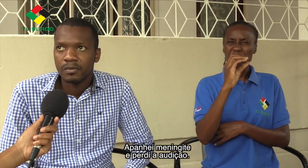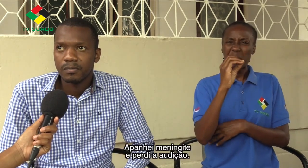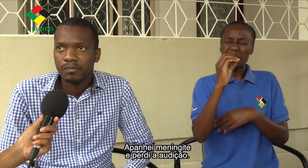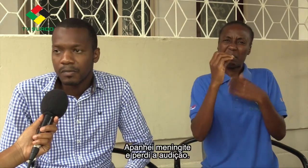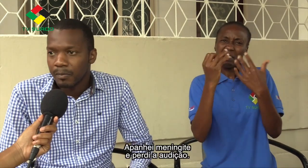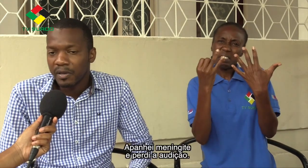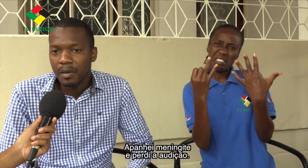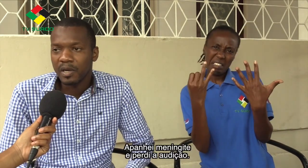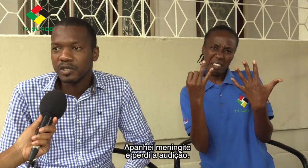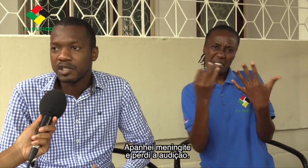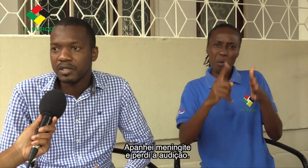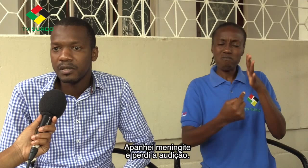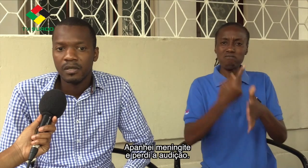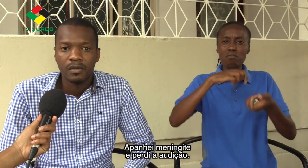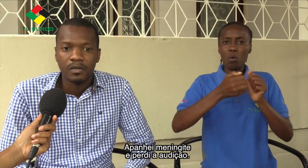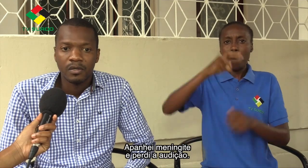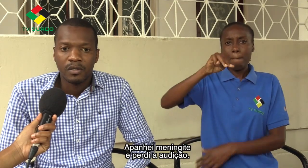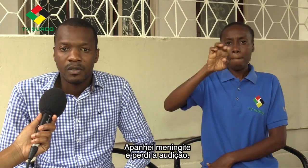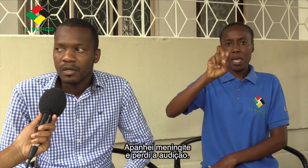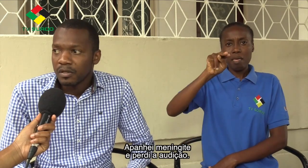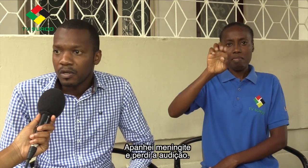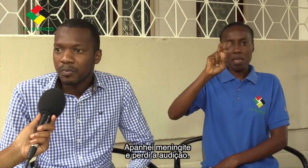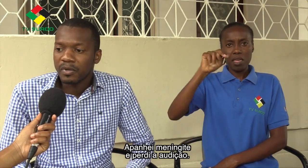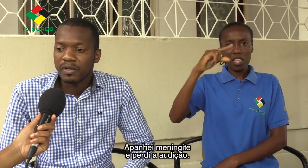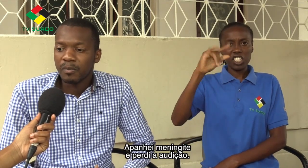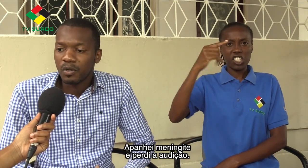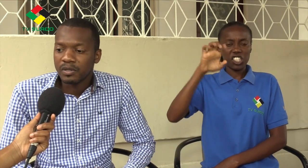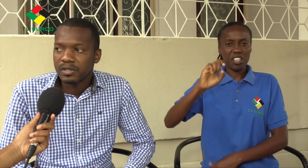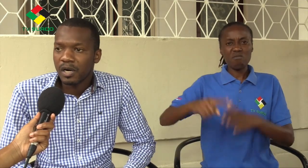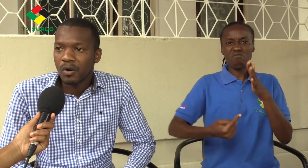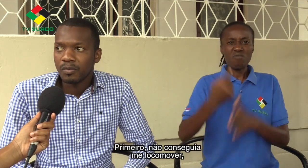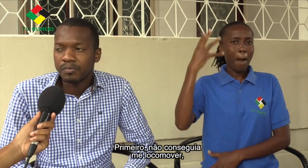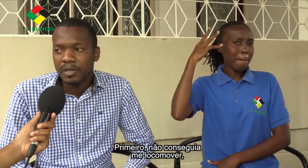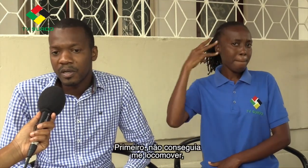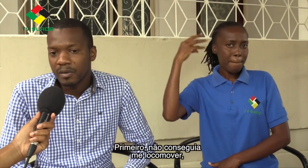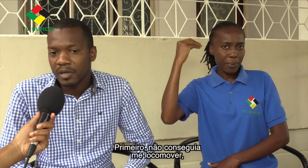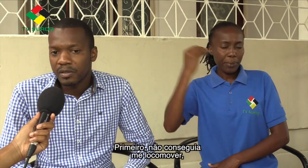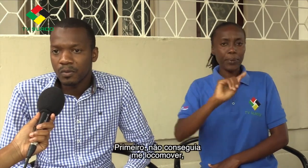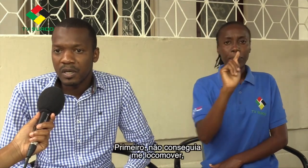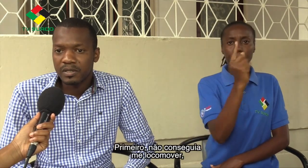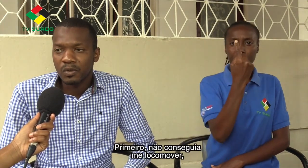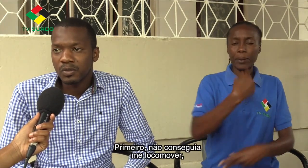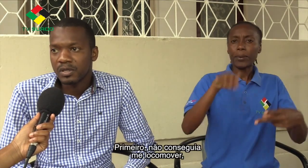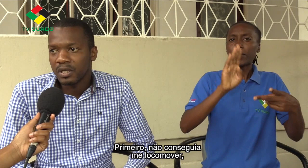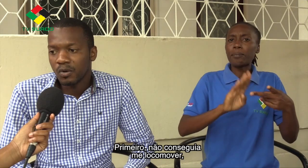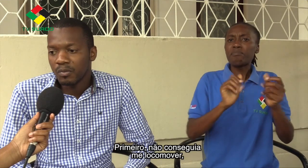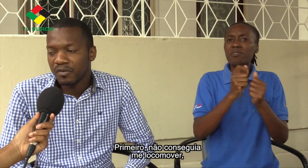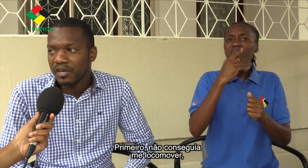apanhei meningite, então perdi a minha audição, primeiramente quase que não conseguia locomover